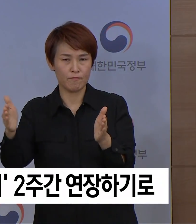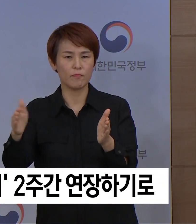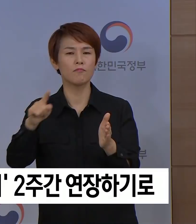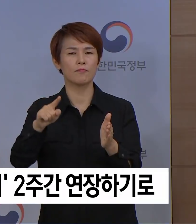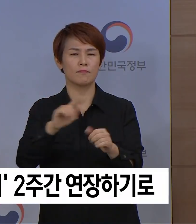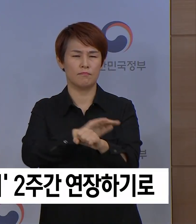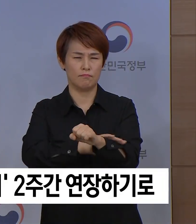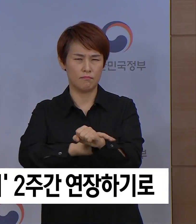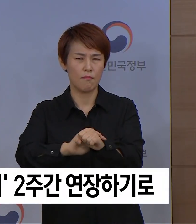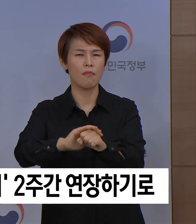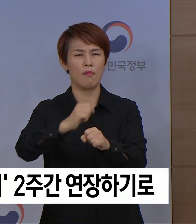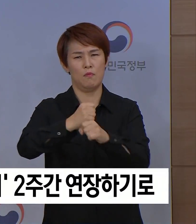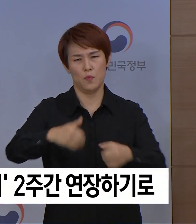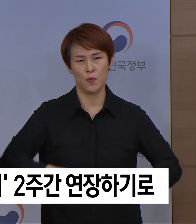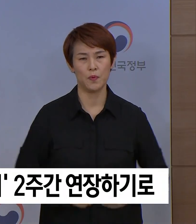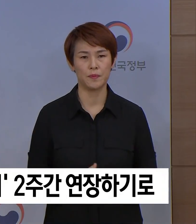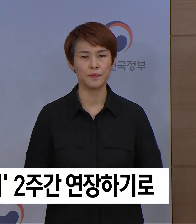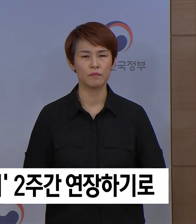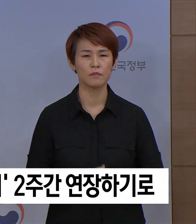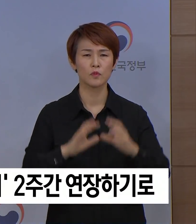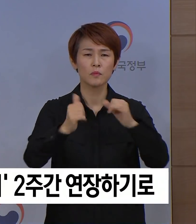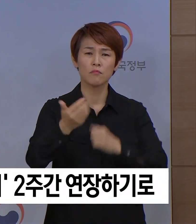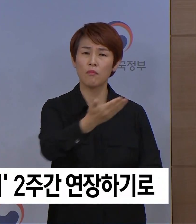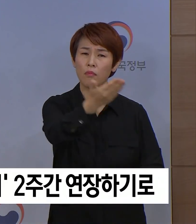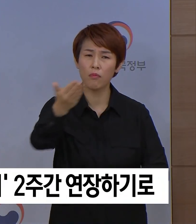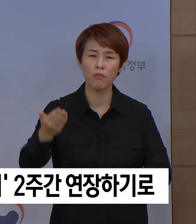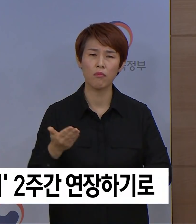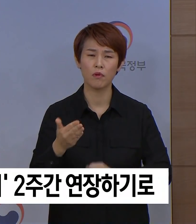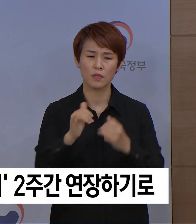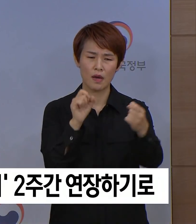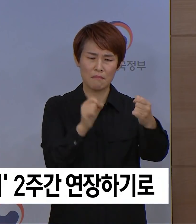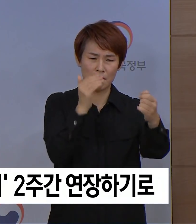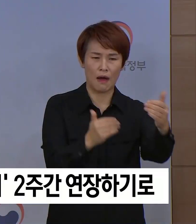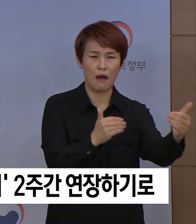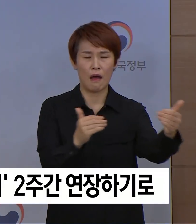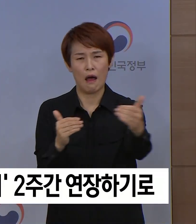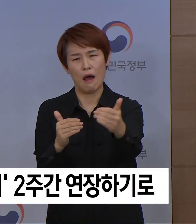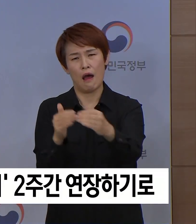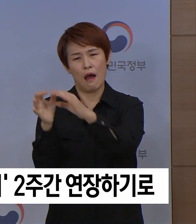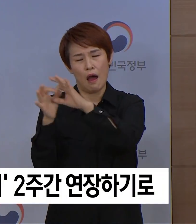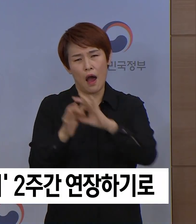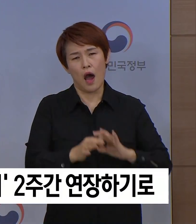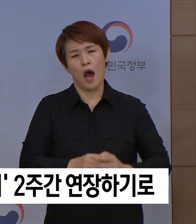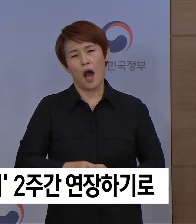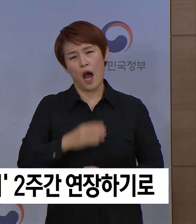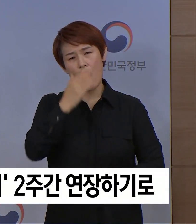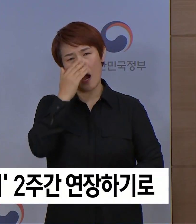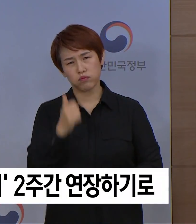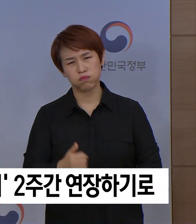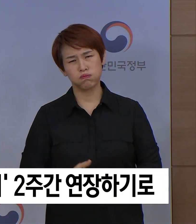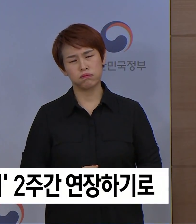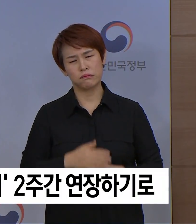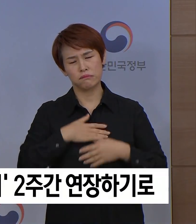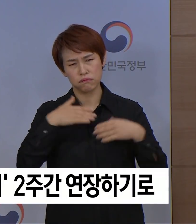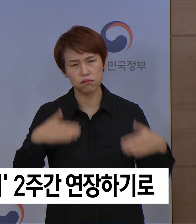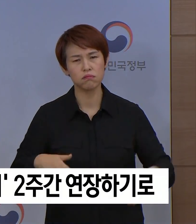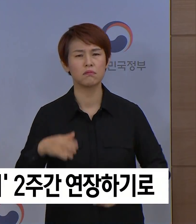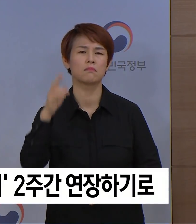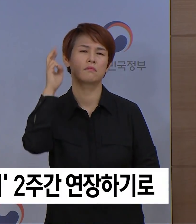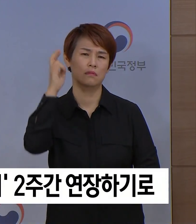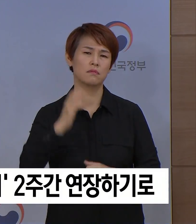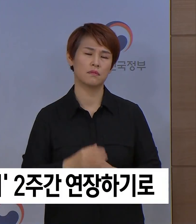많은 국민들께서 계속되는 사회적 그리두기의 피로감과 무기력감을 느끼고 계신 것을 잘 알고 있습니다.